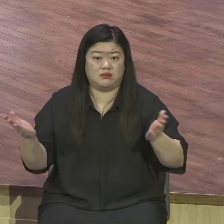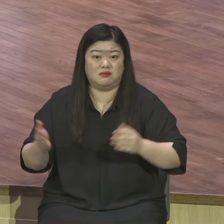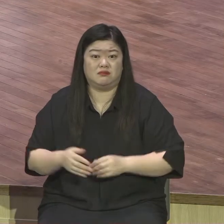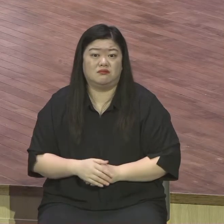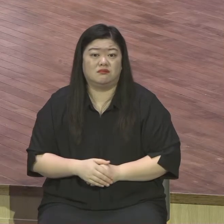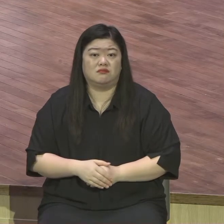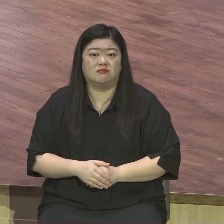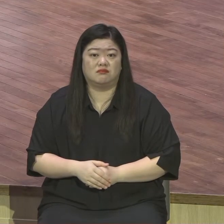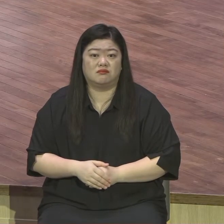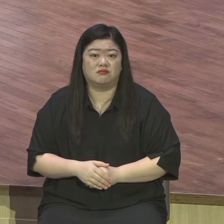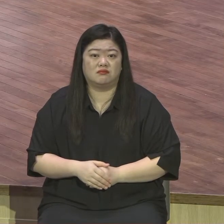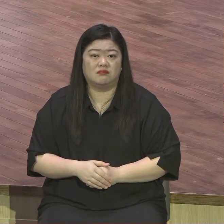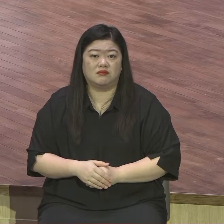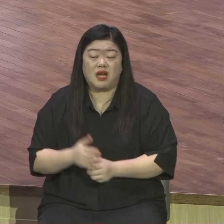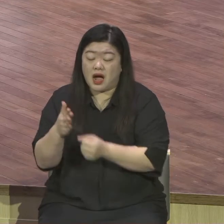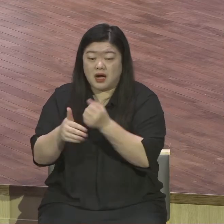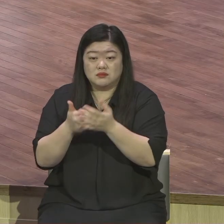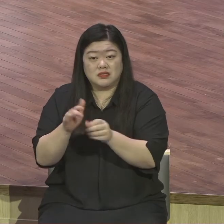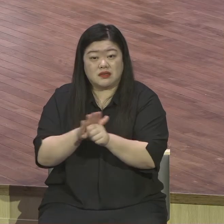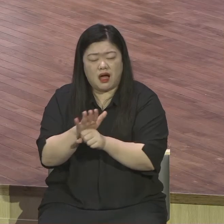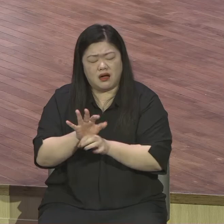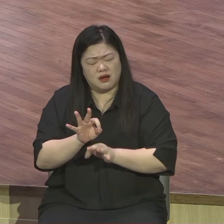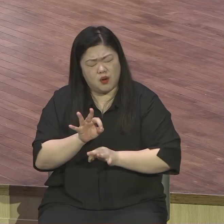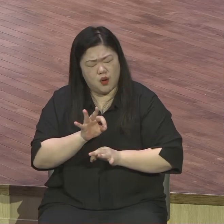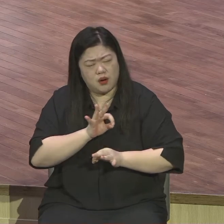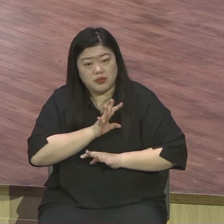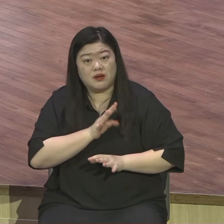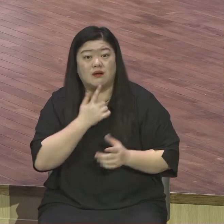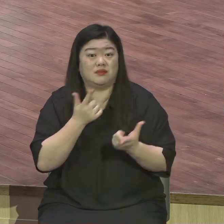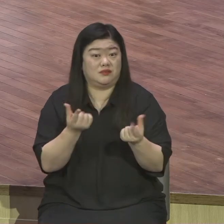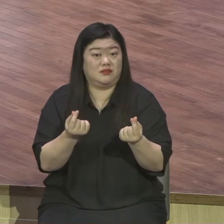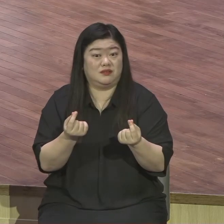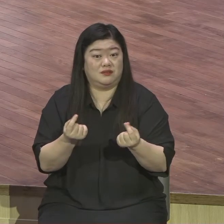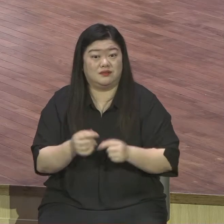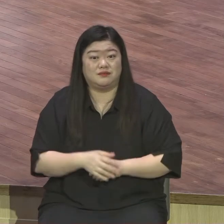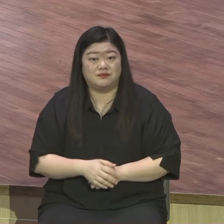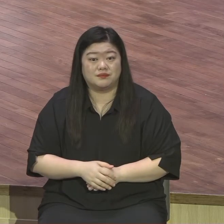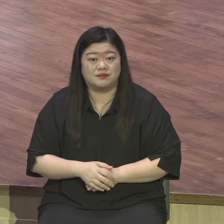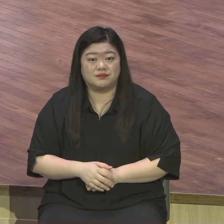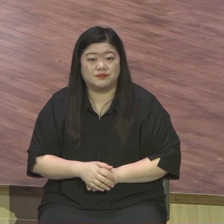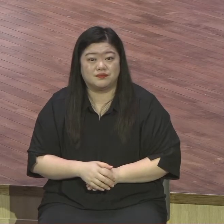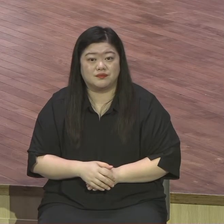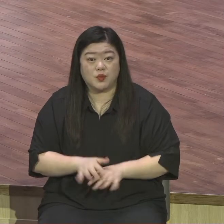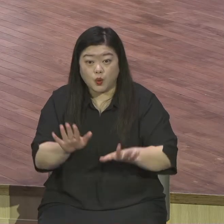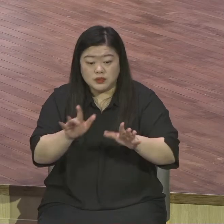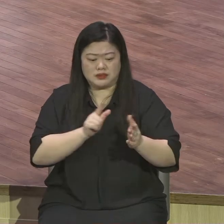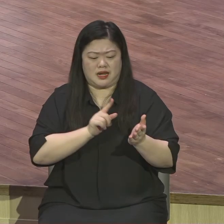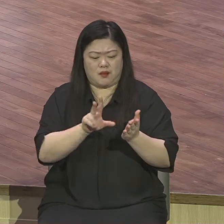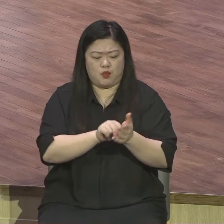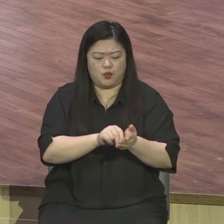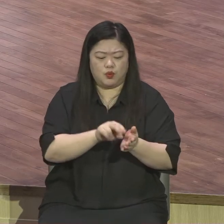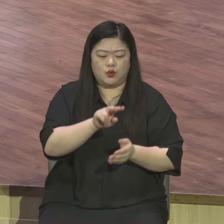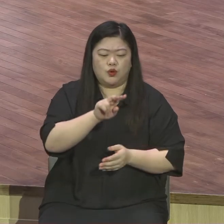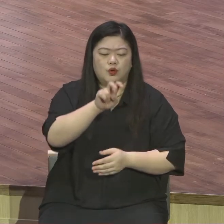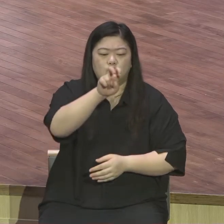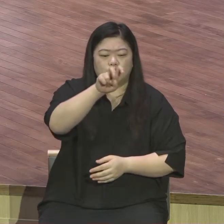원더블 놀랍다. 오늘 제목처럼 하나님의 은혜가 얼마나 큰지 표현을 못해. 그래서